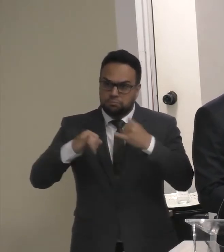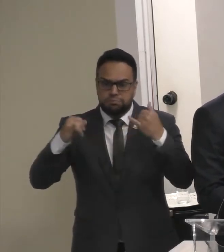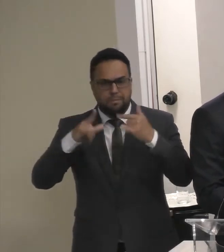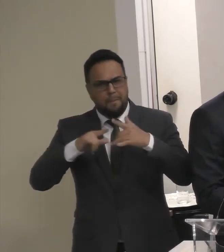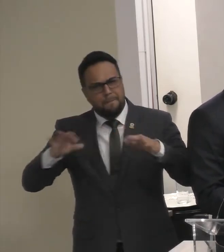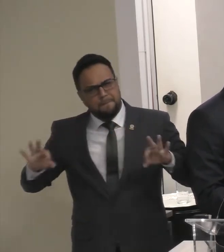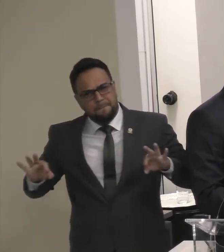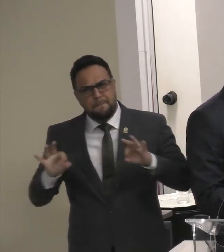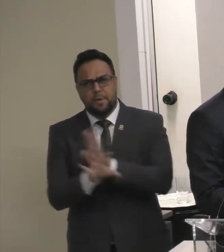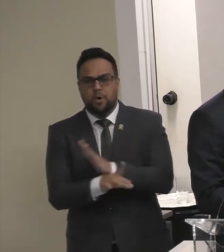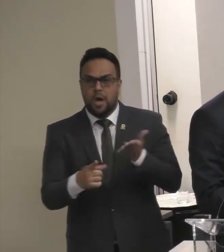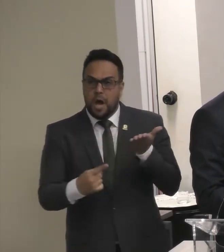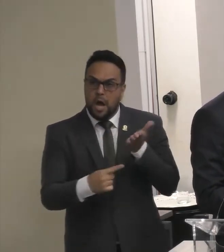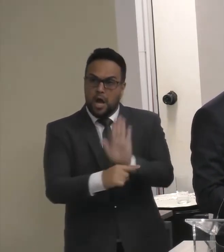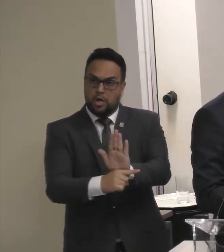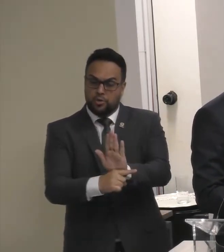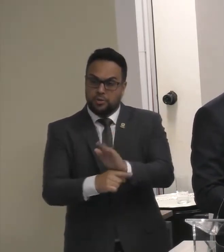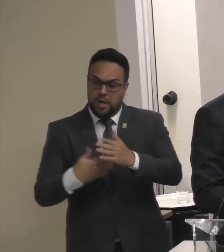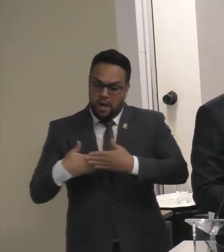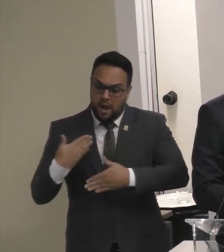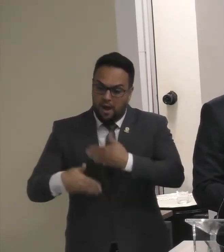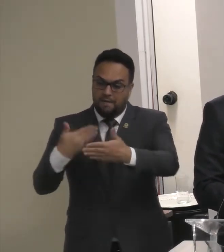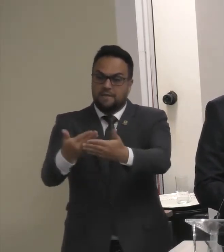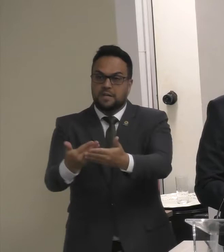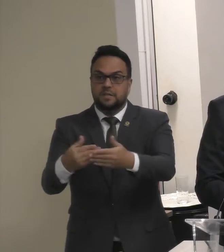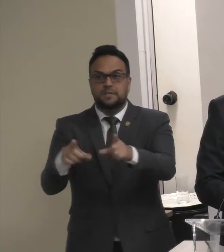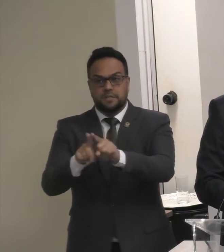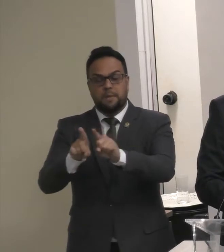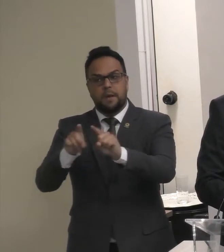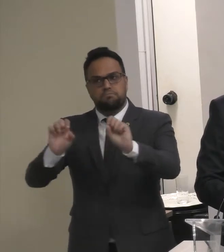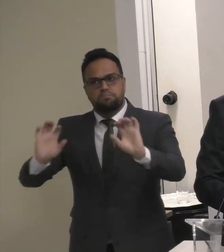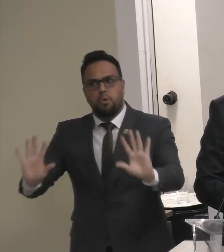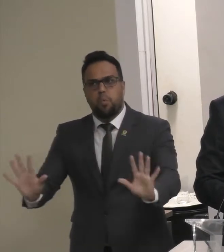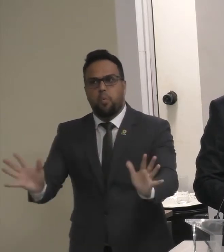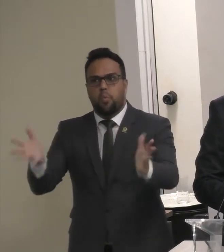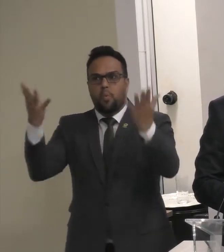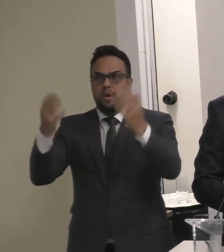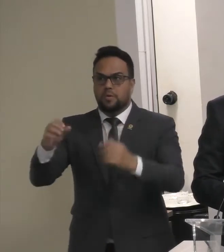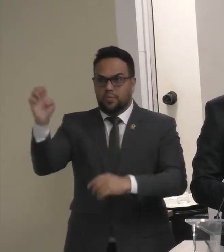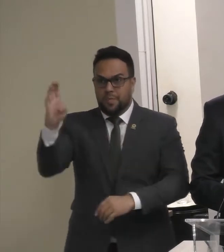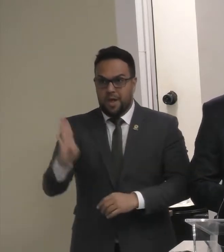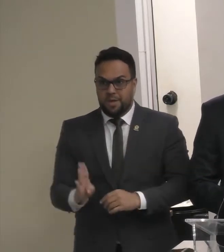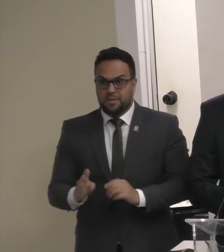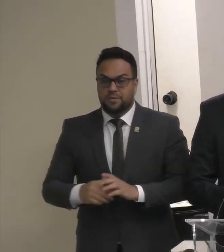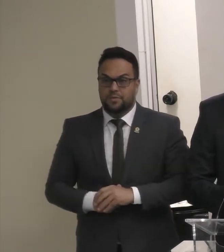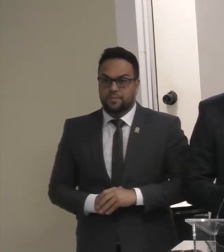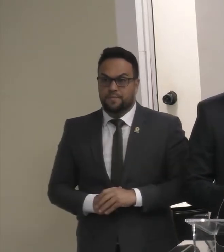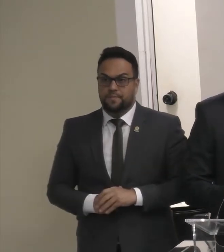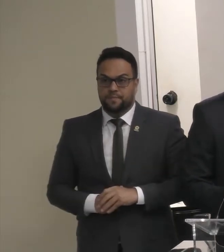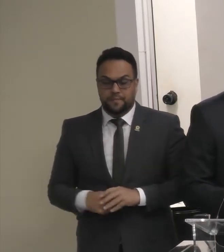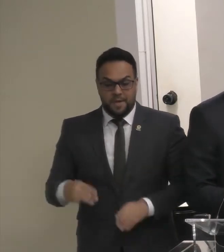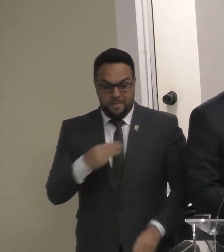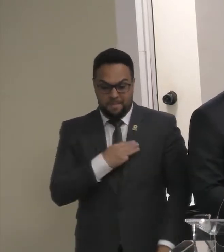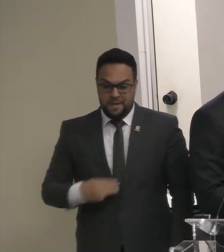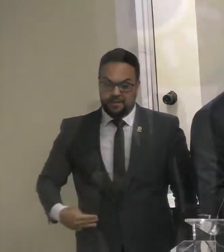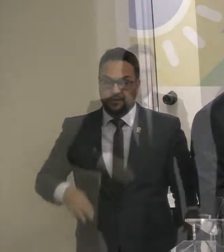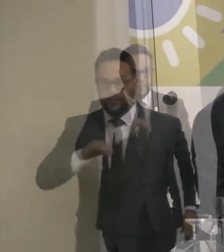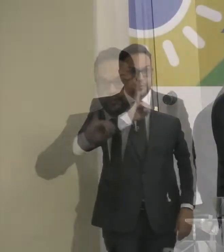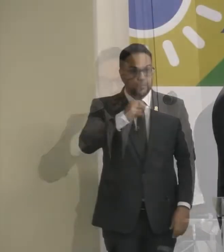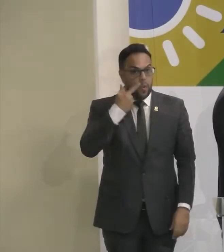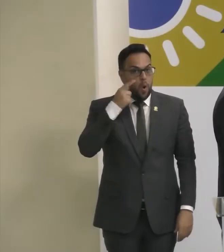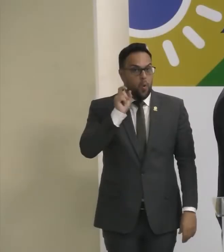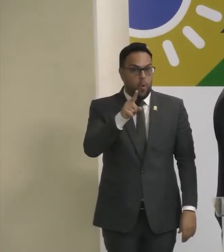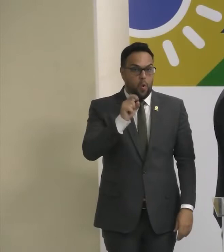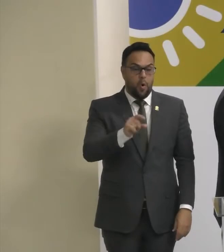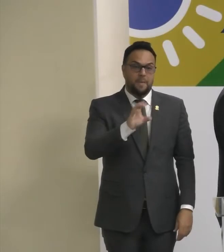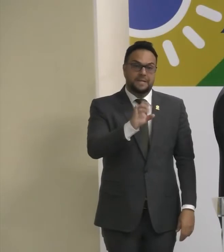Para contribuir Para o avanço E para a prosperidade De nosso Brasil Ministro João Roma Ministro Ciro